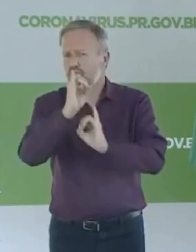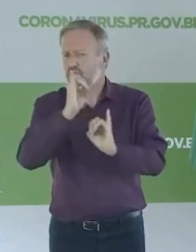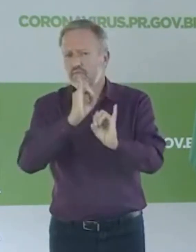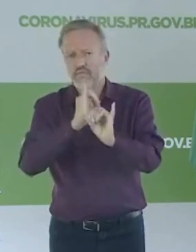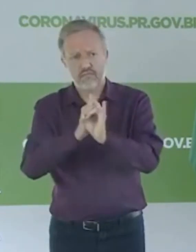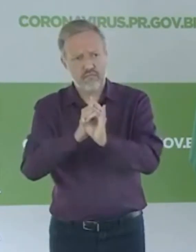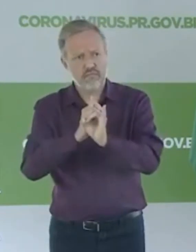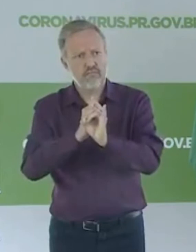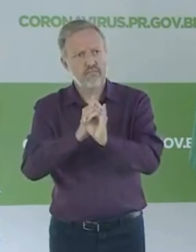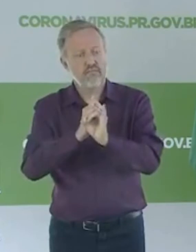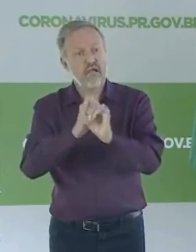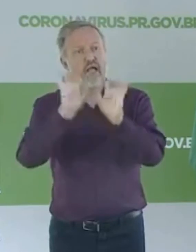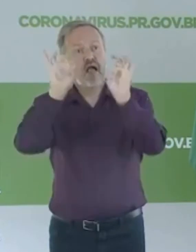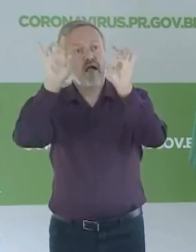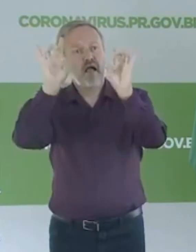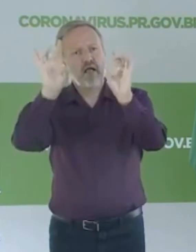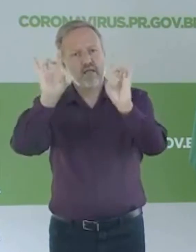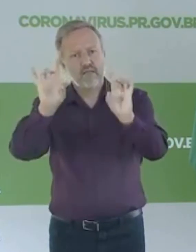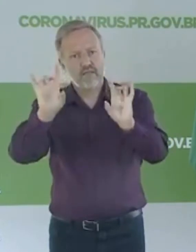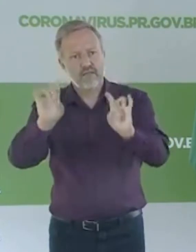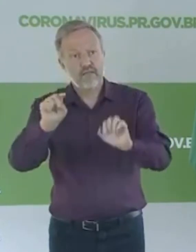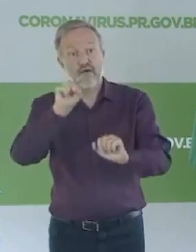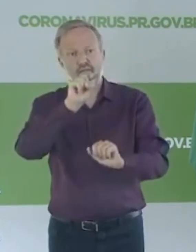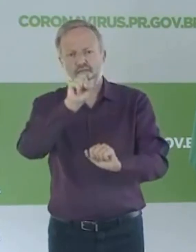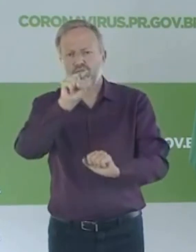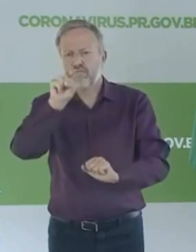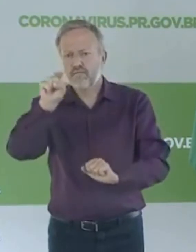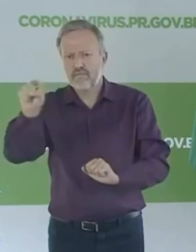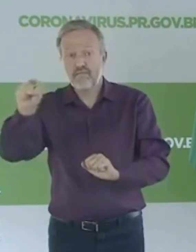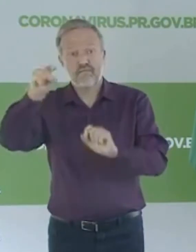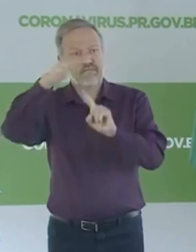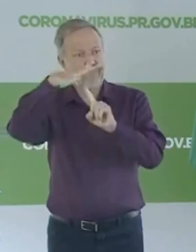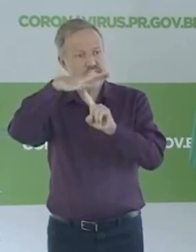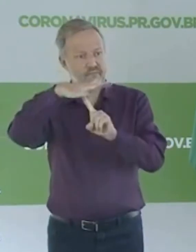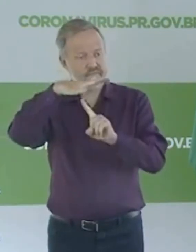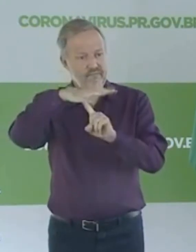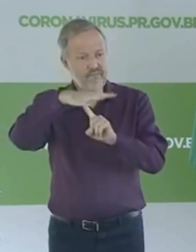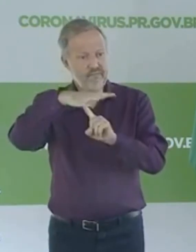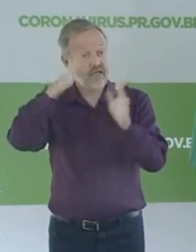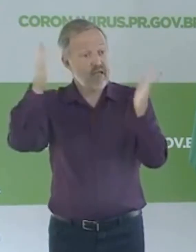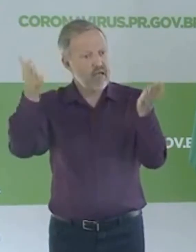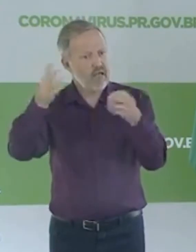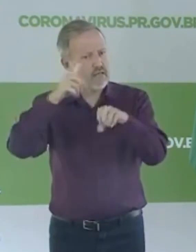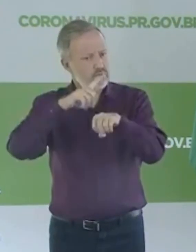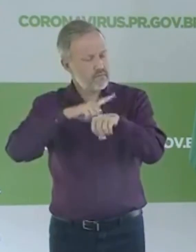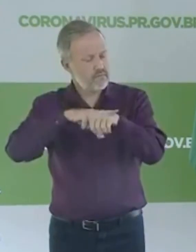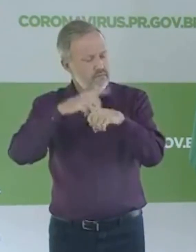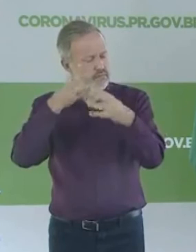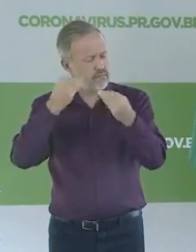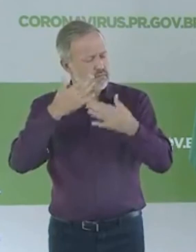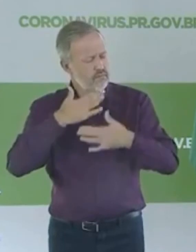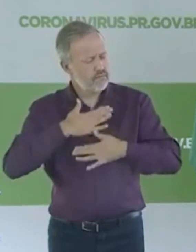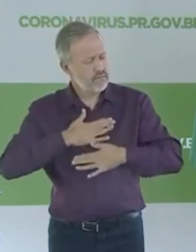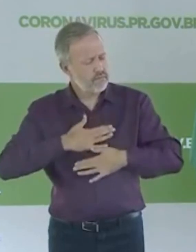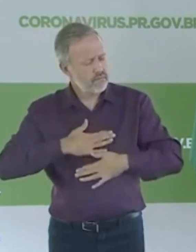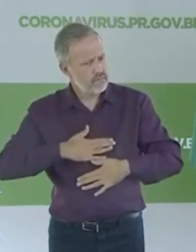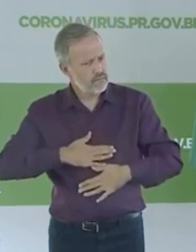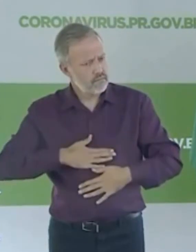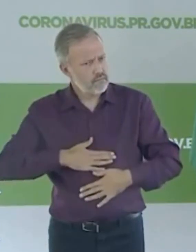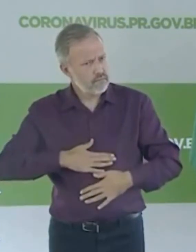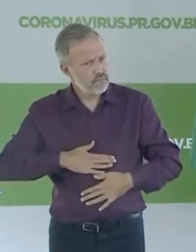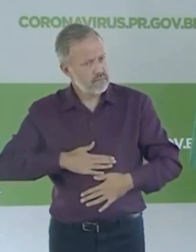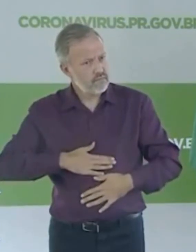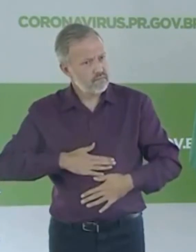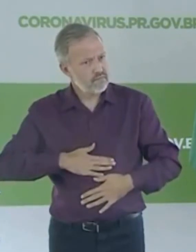e em especial agradecer a você paranaense. Esse é um momento de muita paciência, de muita calma e